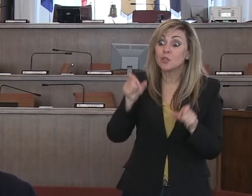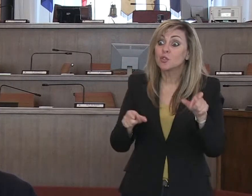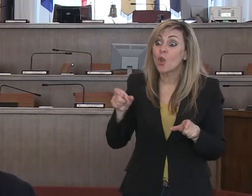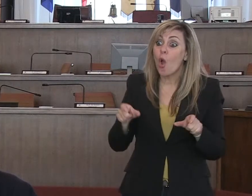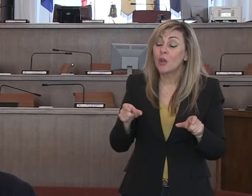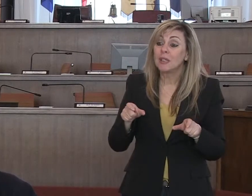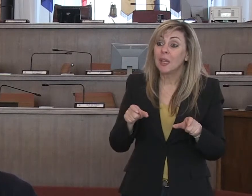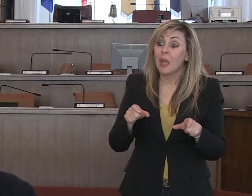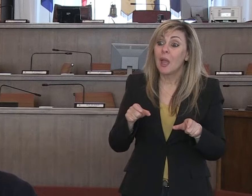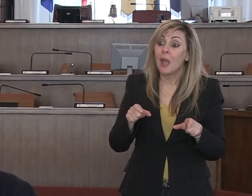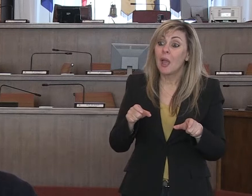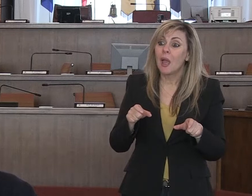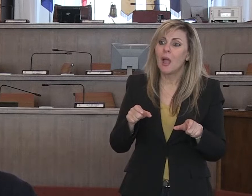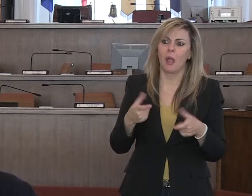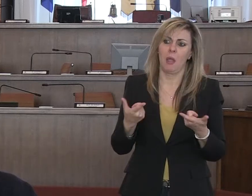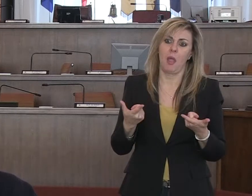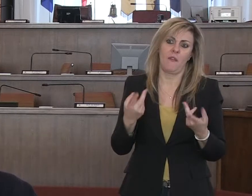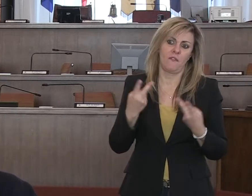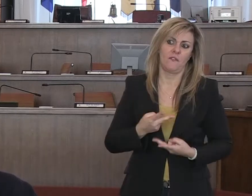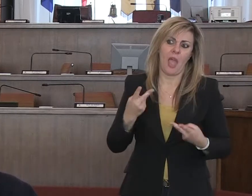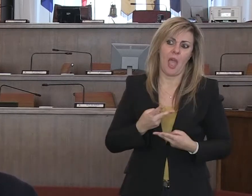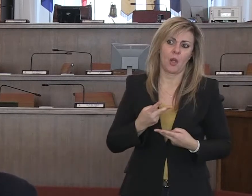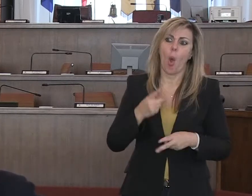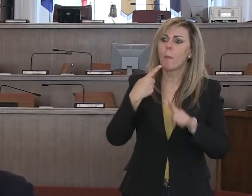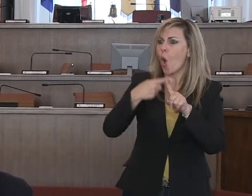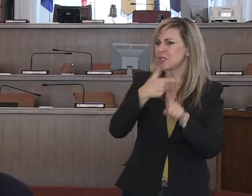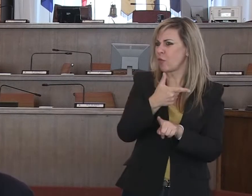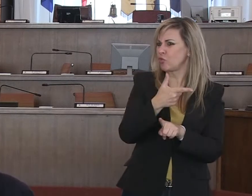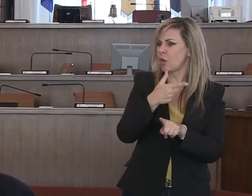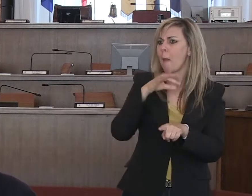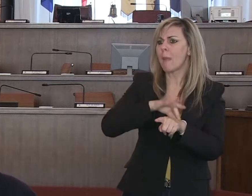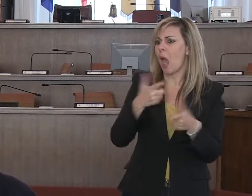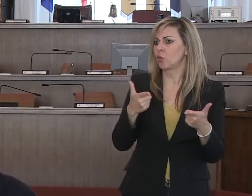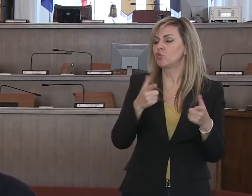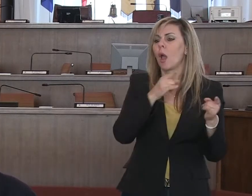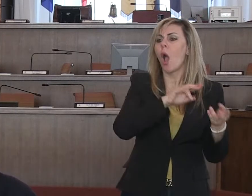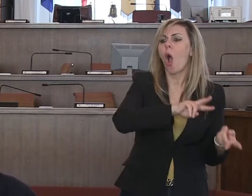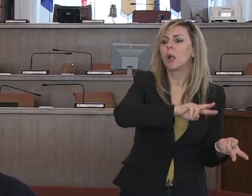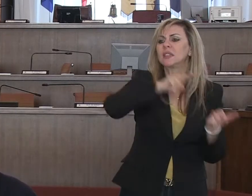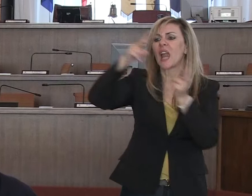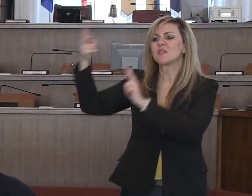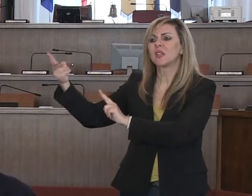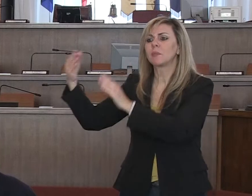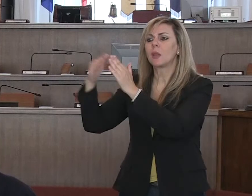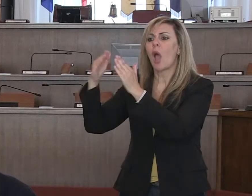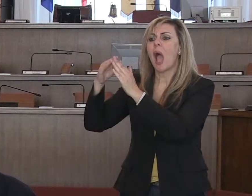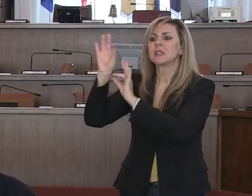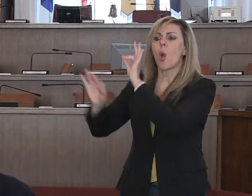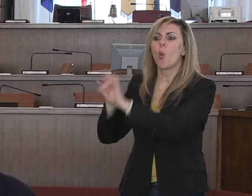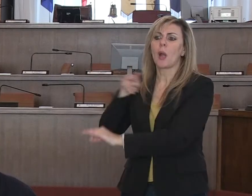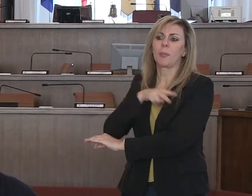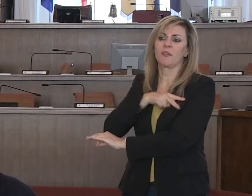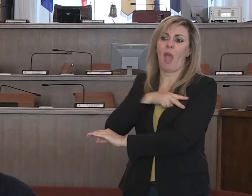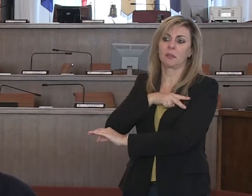insomma i pazienti che non siano covid positivi sono stati trasferiti nelle case sicurelle private che hanno dato la massima